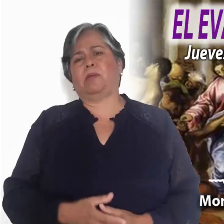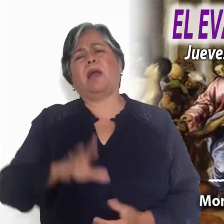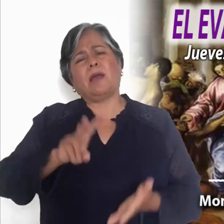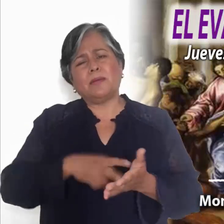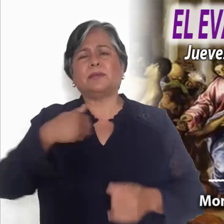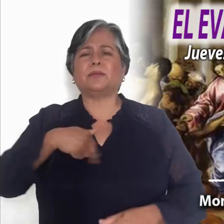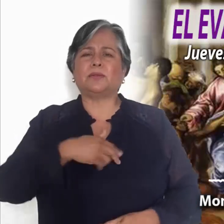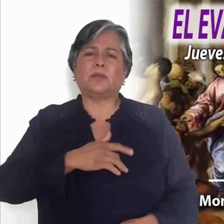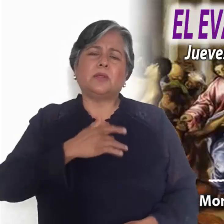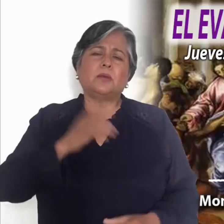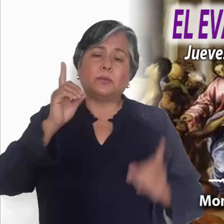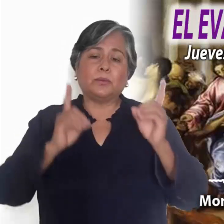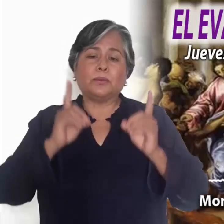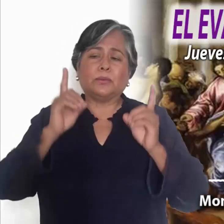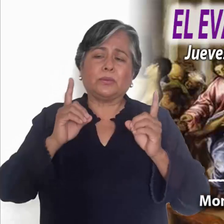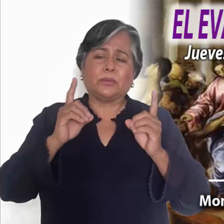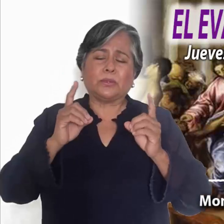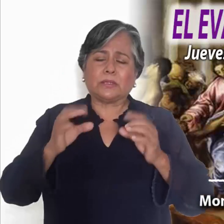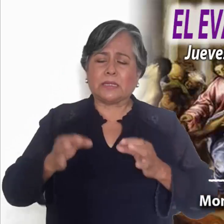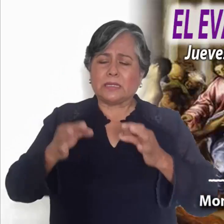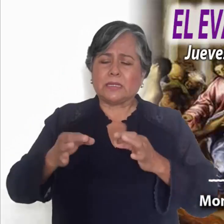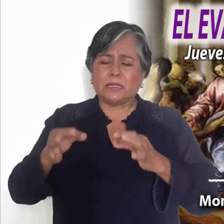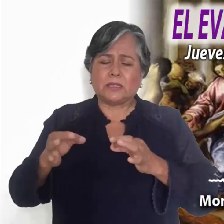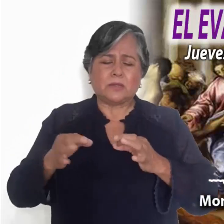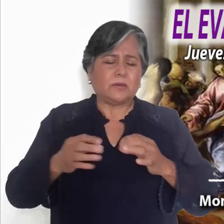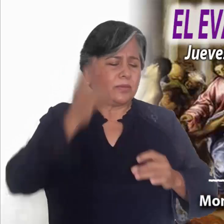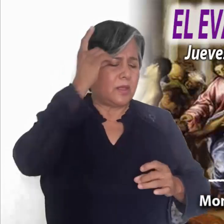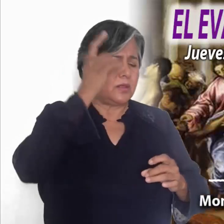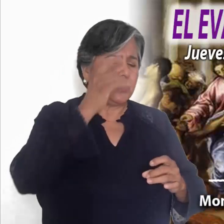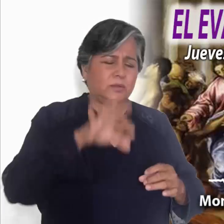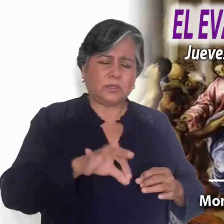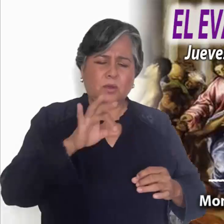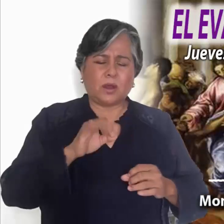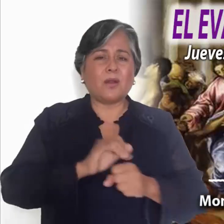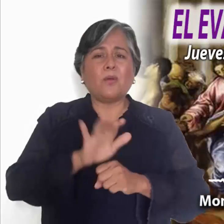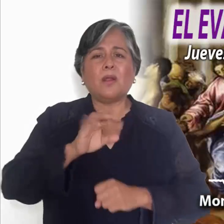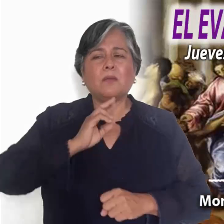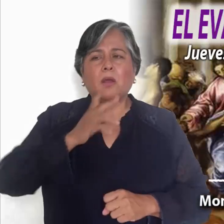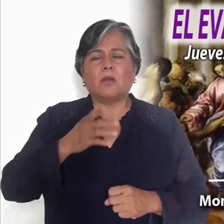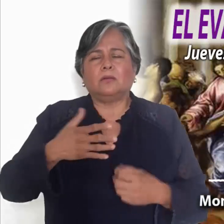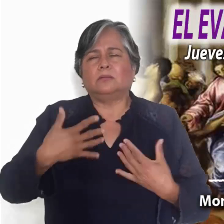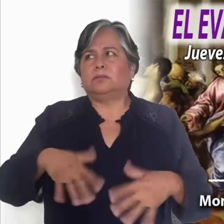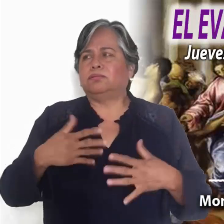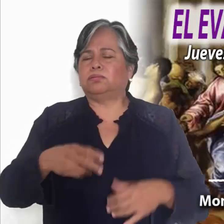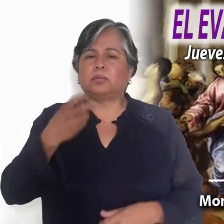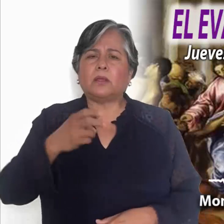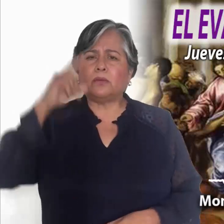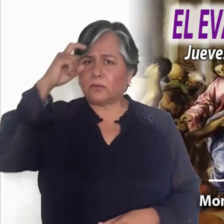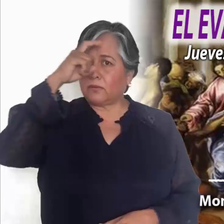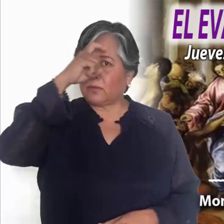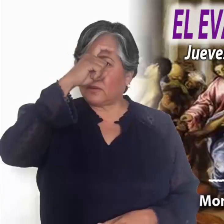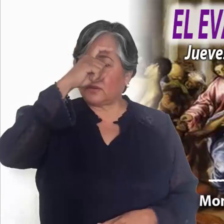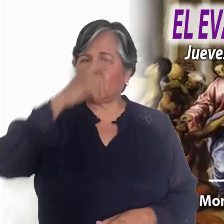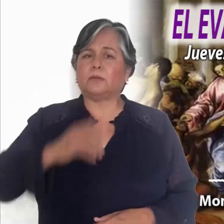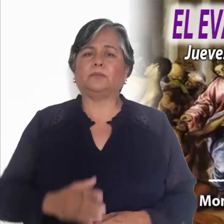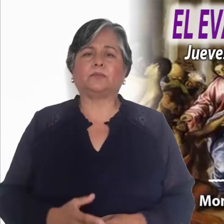a dos o más seguridades. Queremos estar con Dios y estar con el mundo y sus